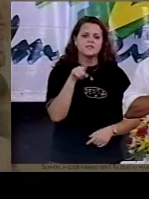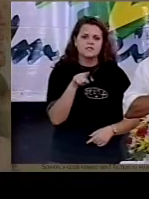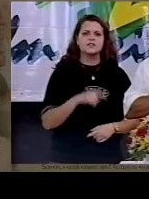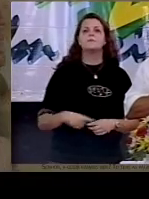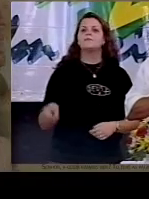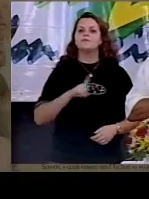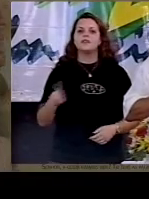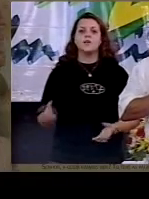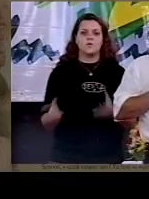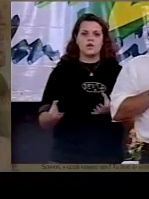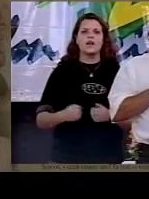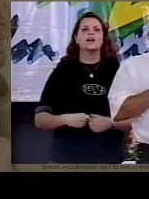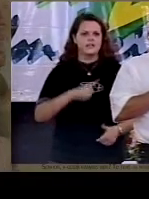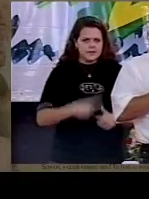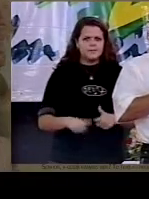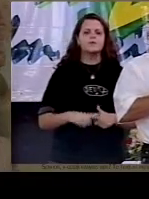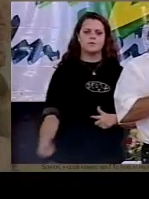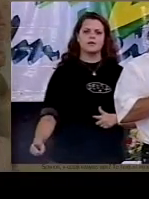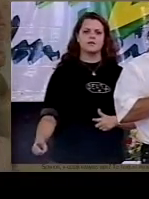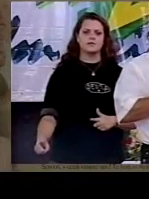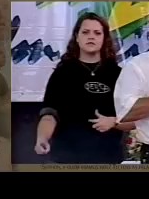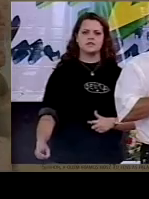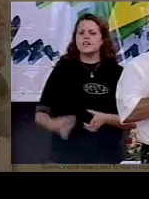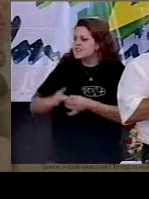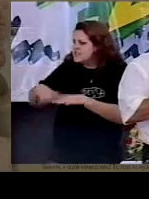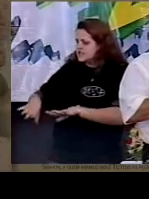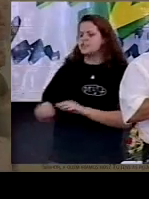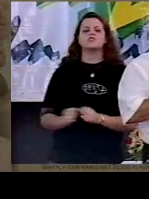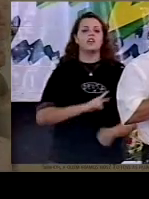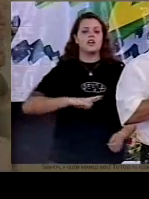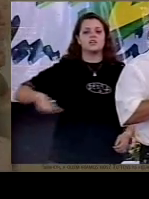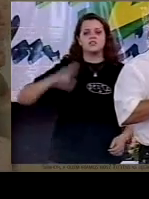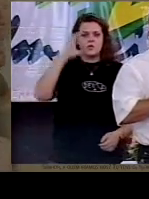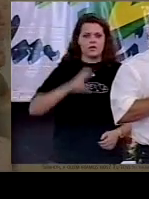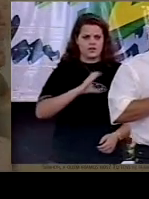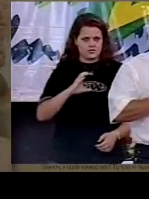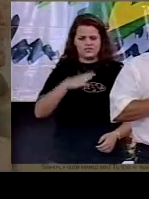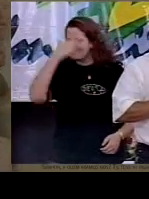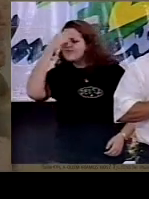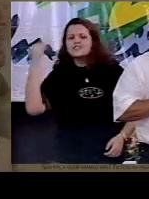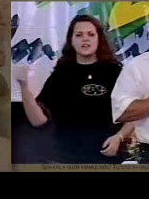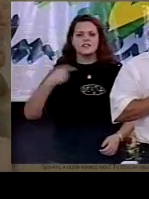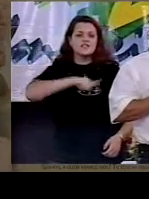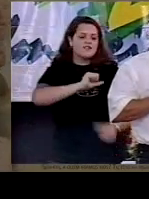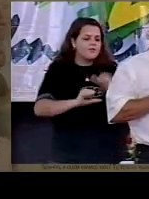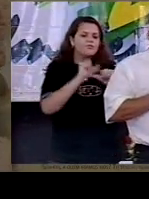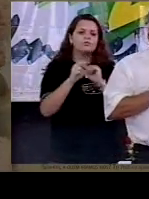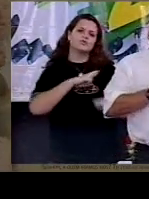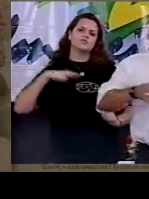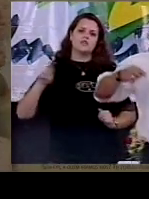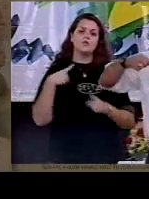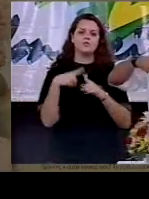o cristão tem a ver com luta, tem a ver com garra, com ser de fato guerreiro,